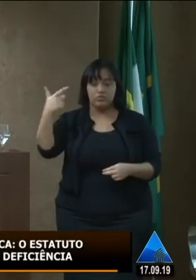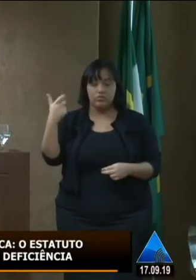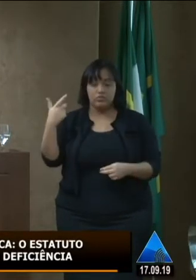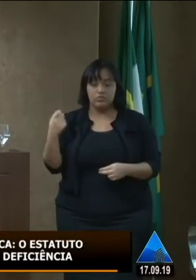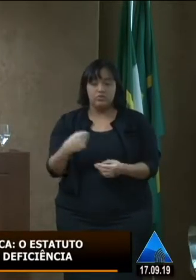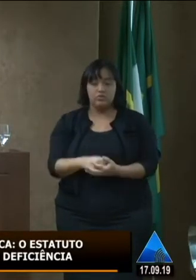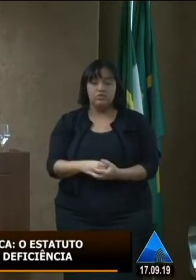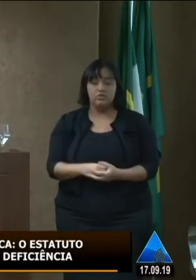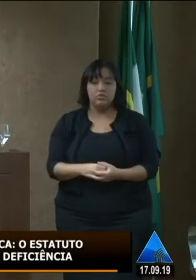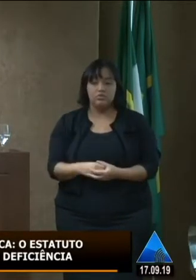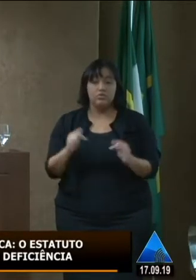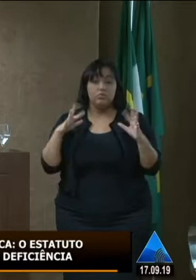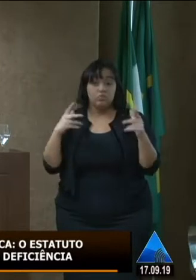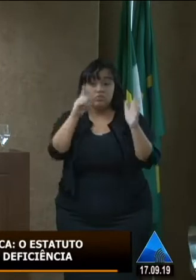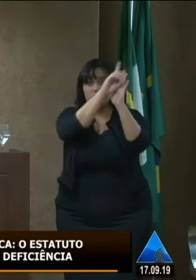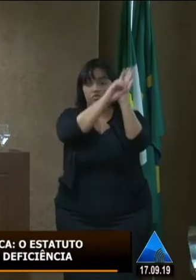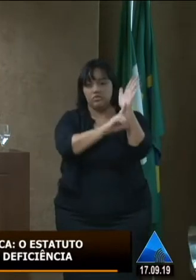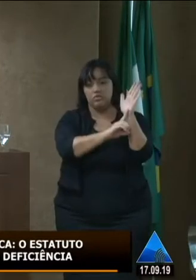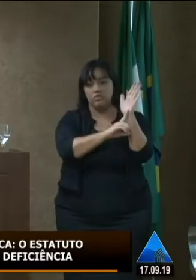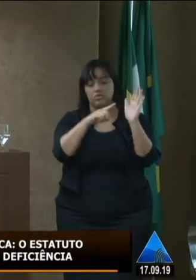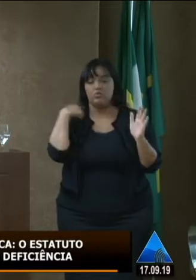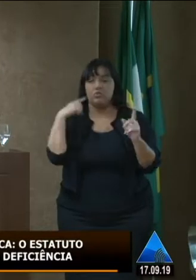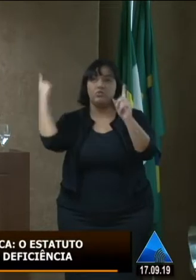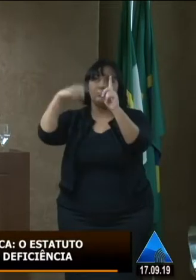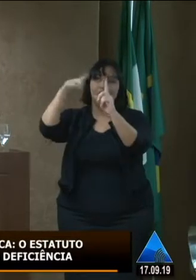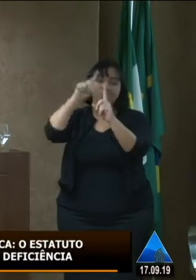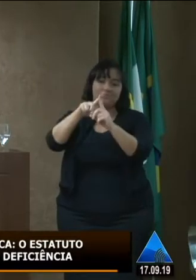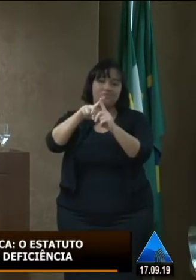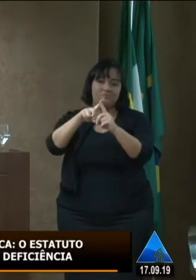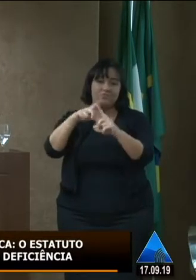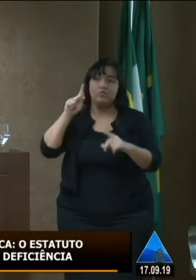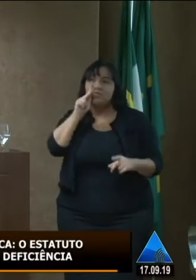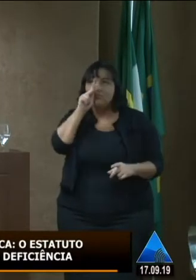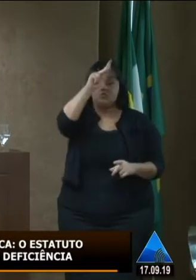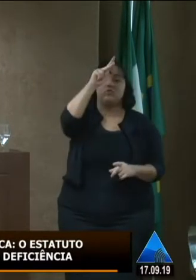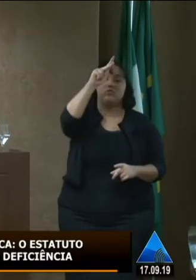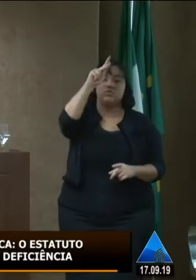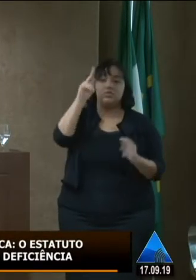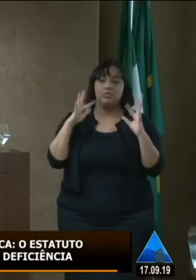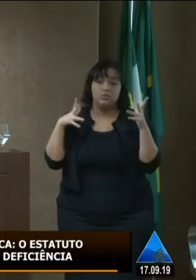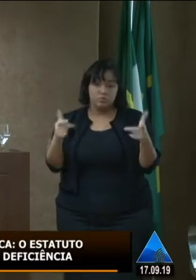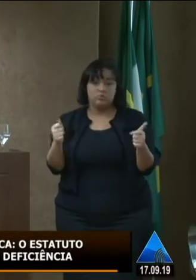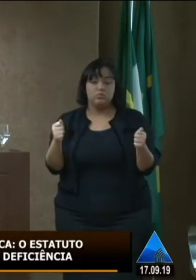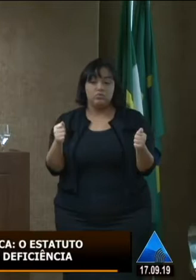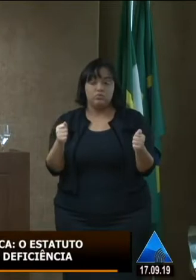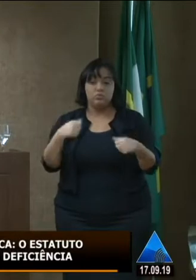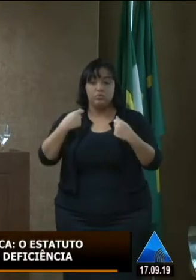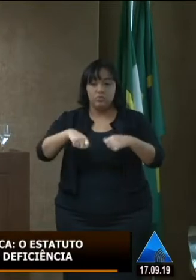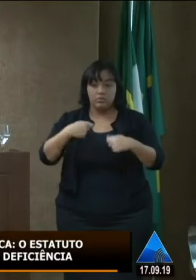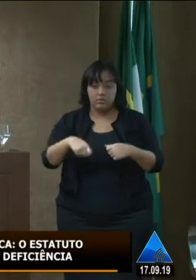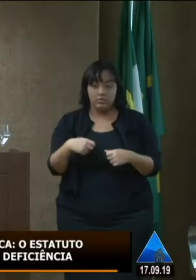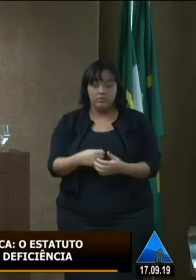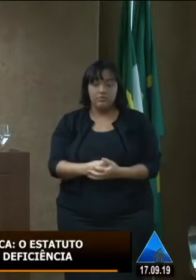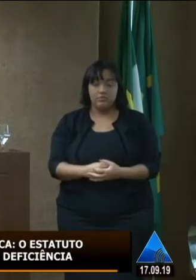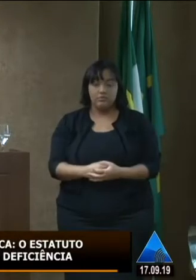comitês de direitos e é nosso objetivo sobretudo fortalecer esses órgãos colegiados porque são eles que tem o dever